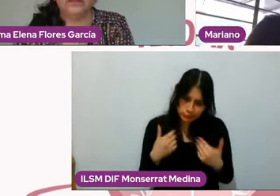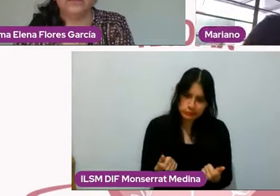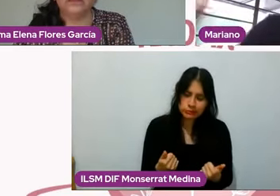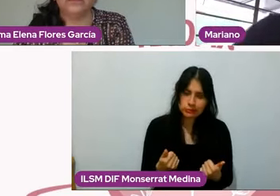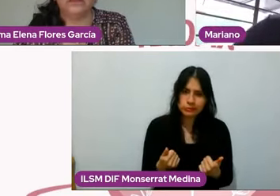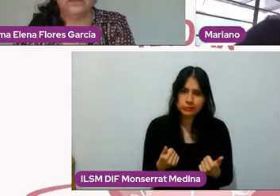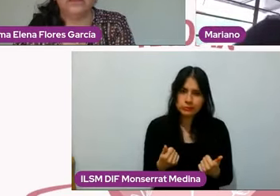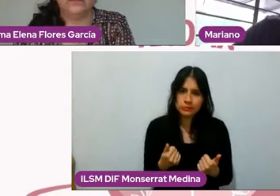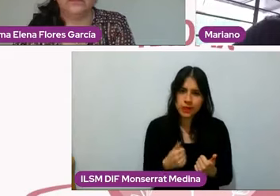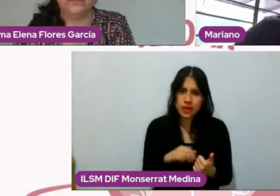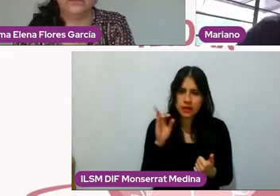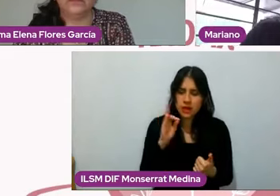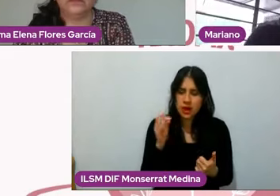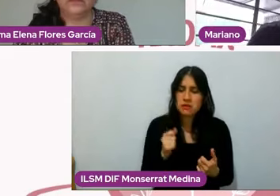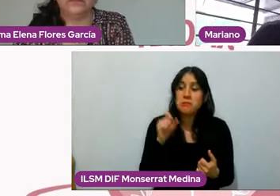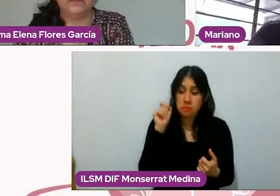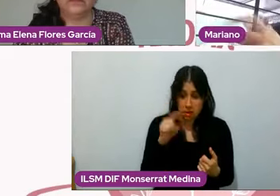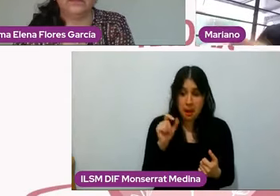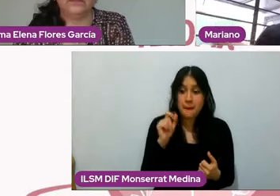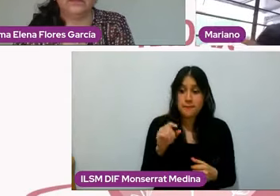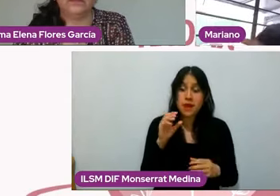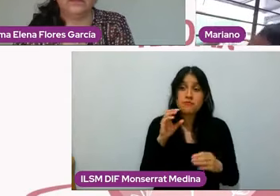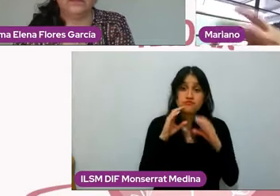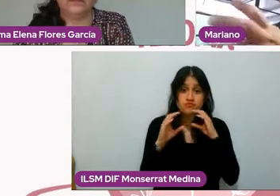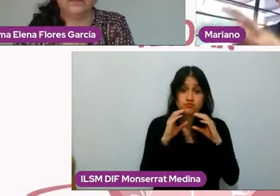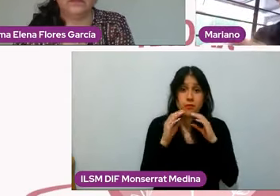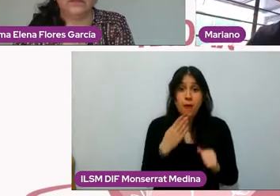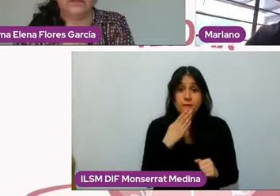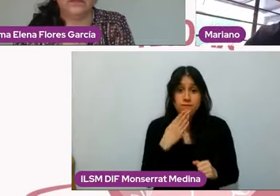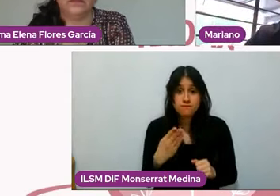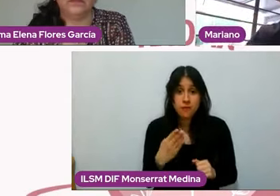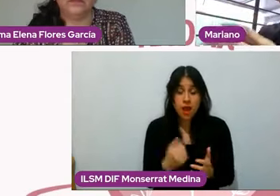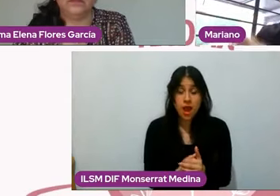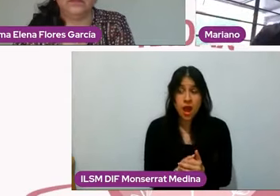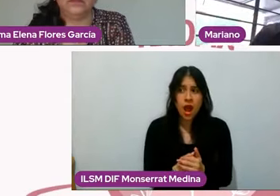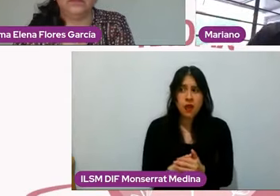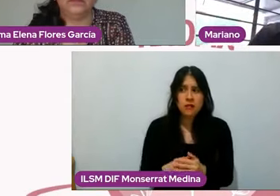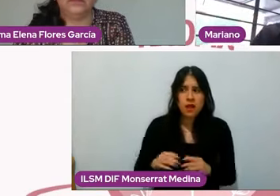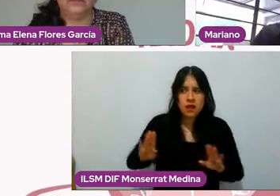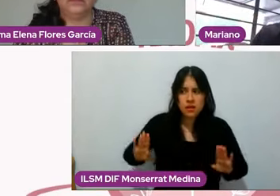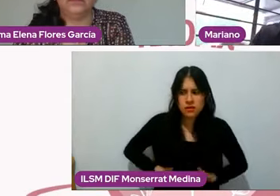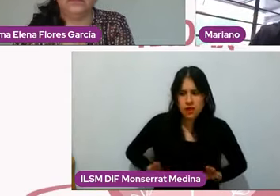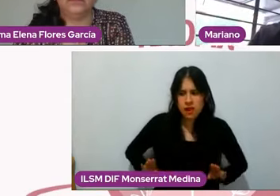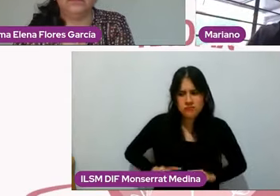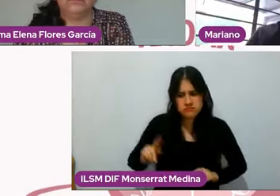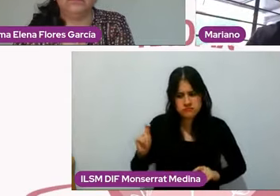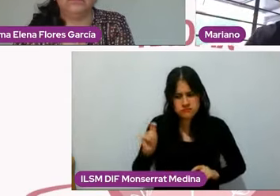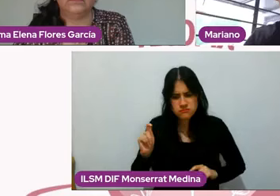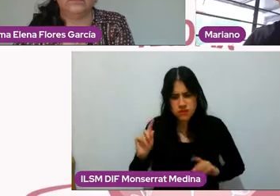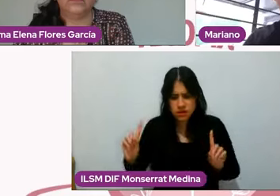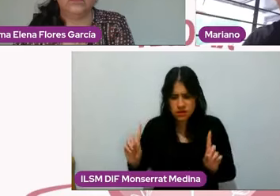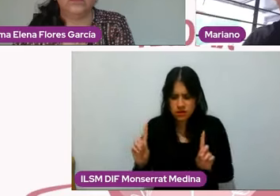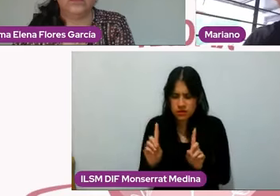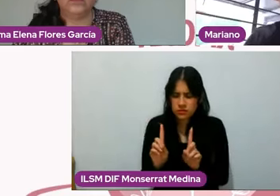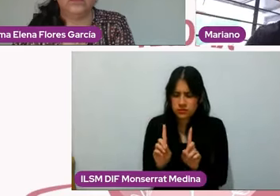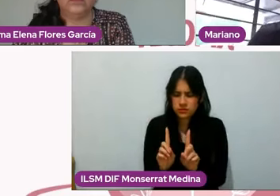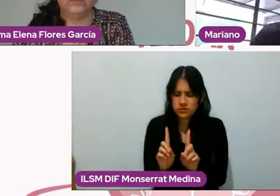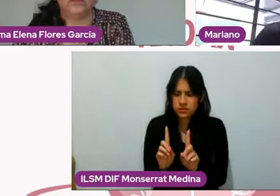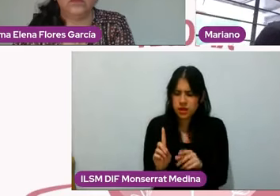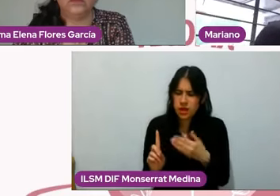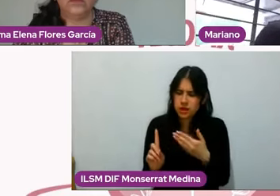mano un poco con la buena comunicación, puede hacer que la pareja se empiece a reacomodar de una manera muy satisfactoria,